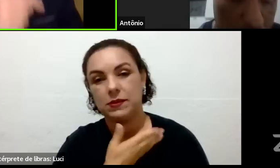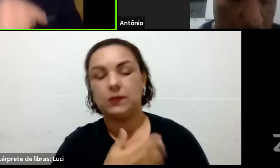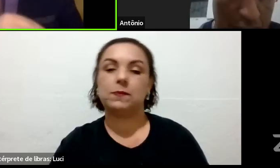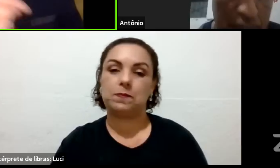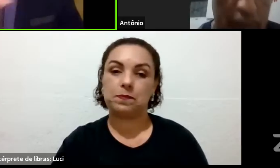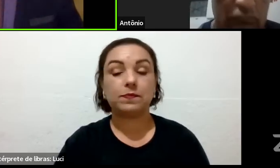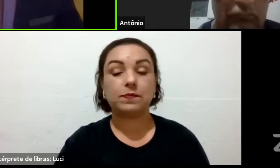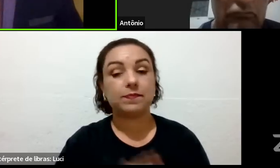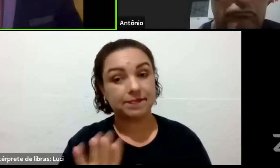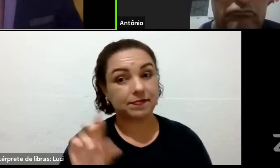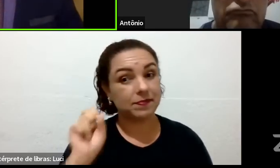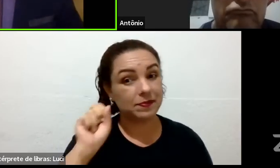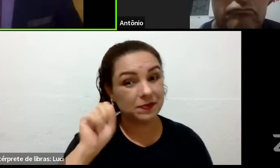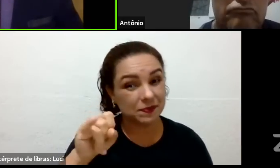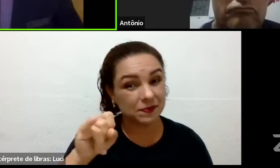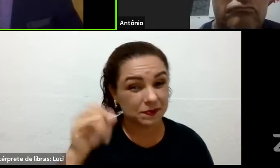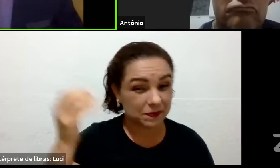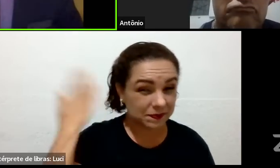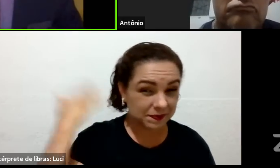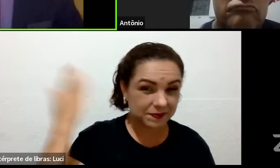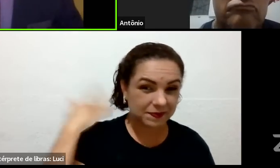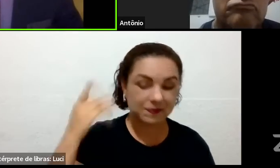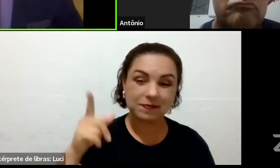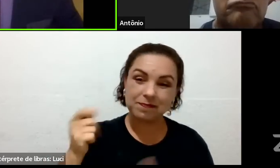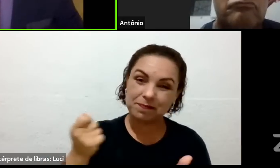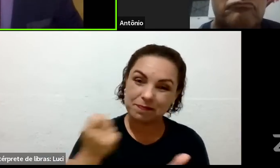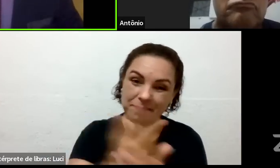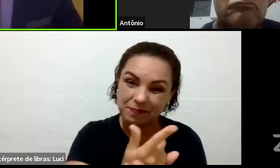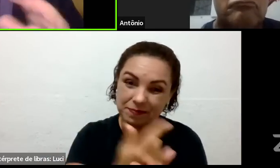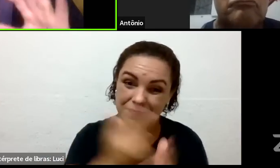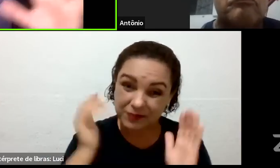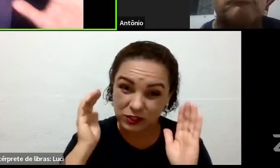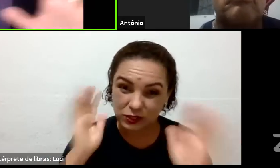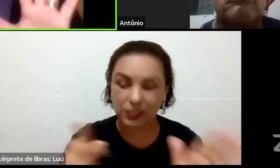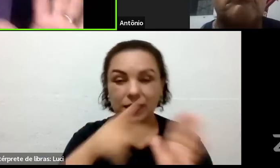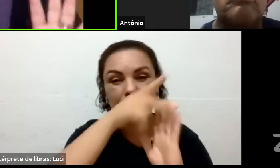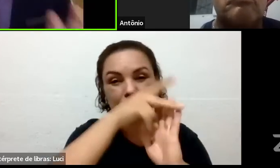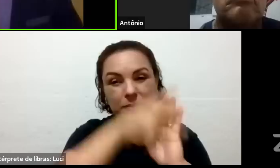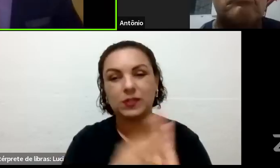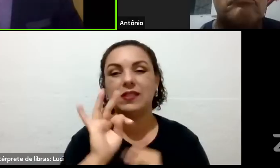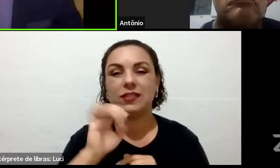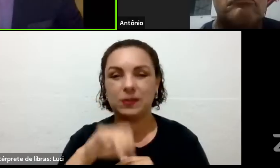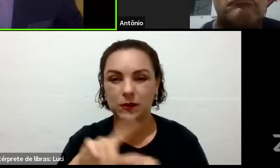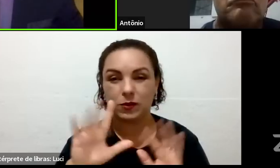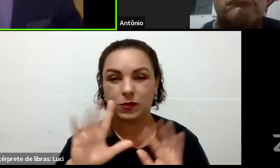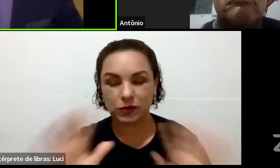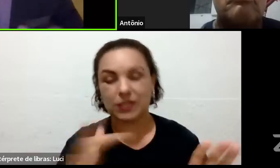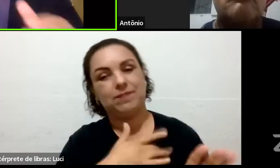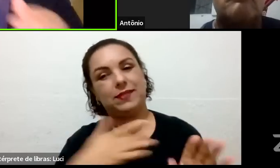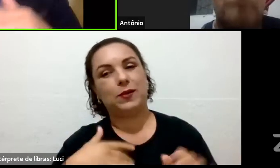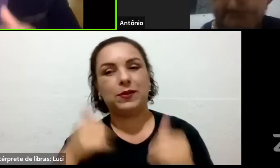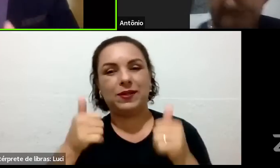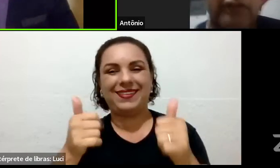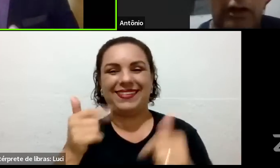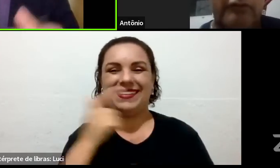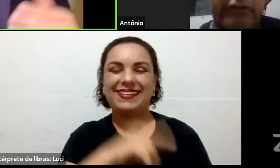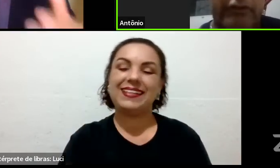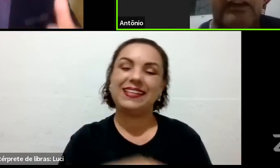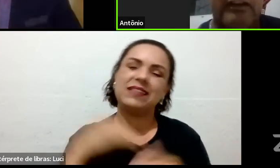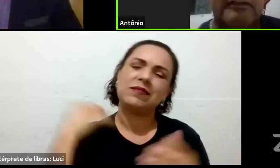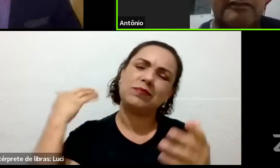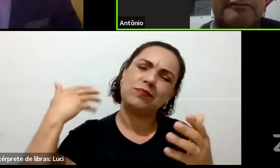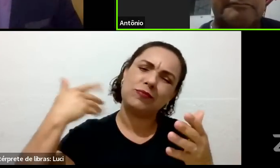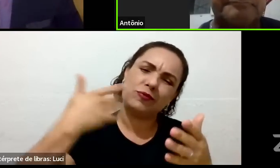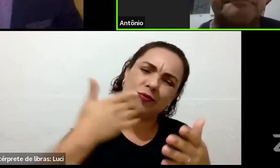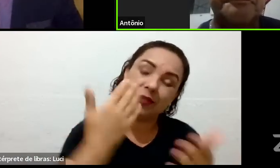primeira vez que ele falou, com certeza o senhor estaria bem melhor de saúde, mas nada está perdido, há tempo para tudo e